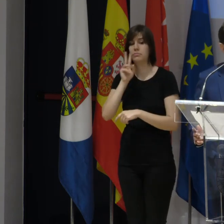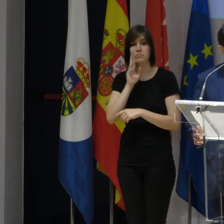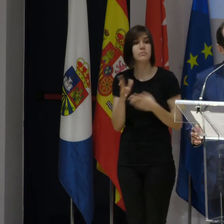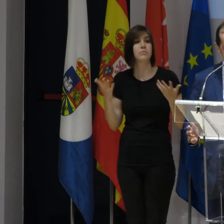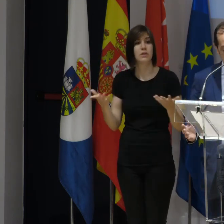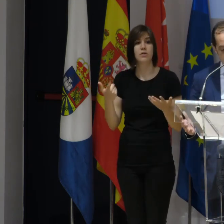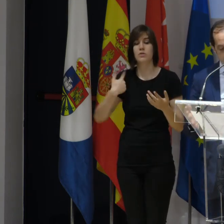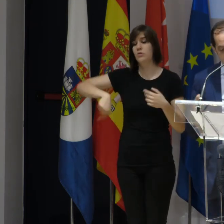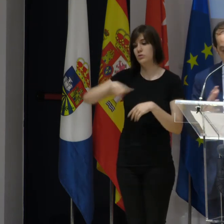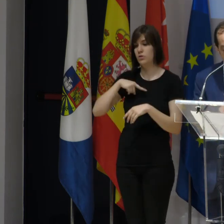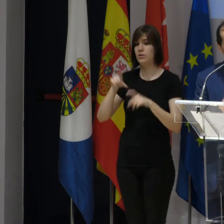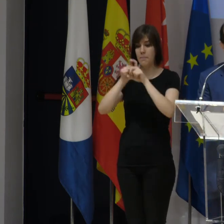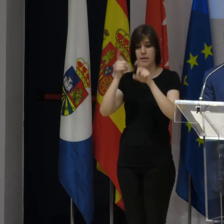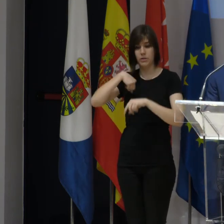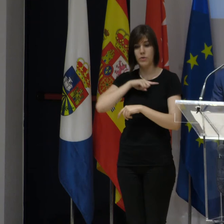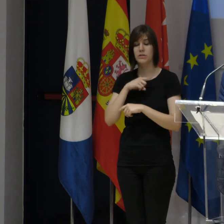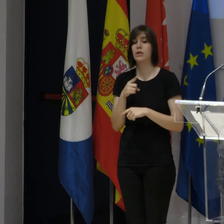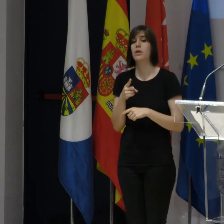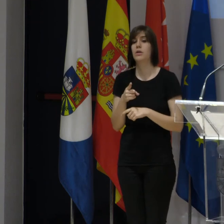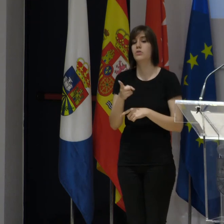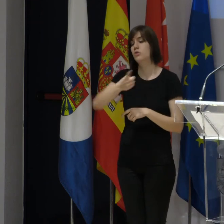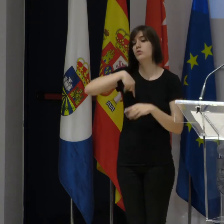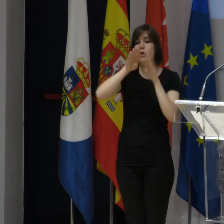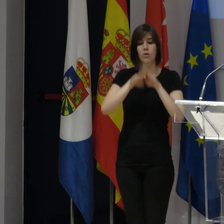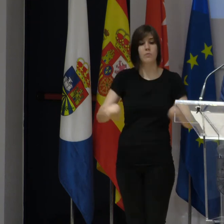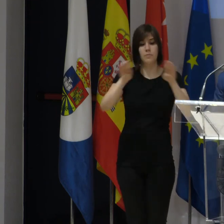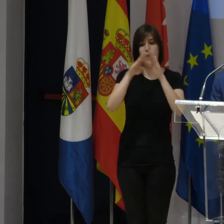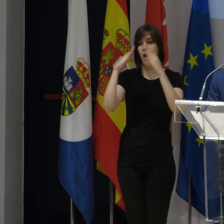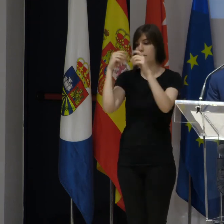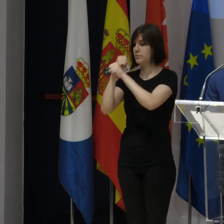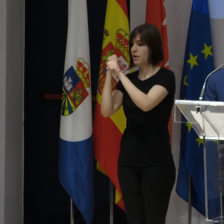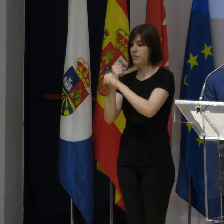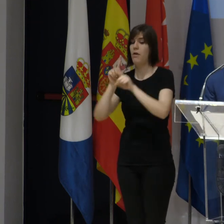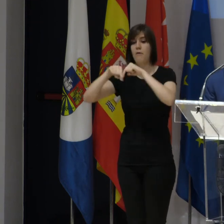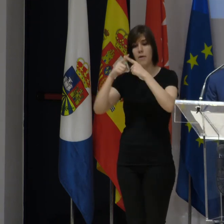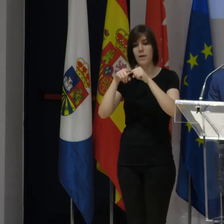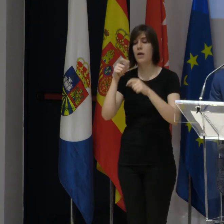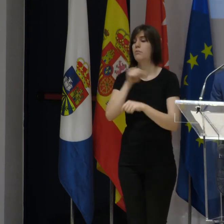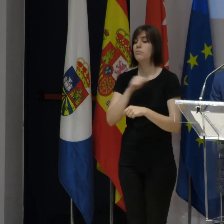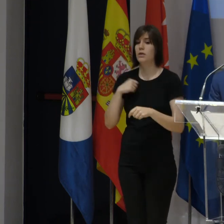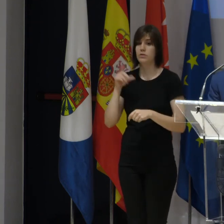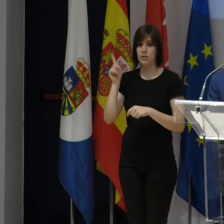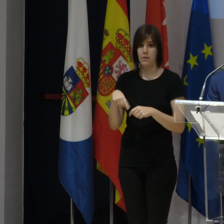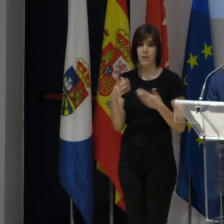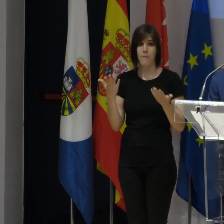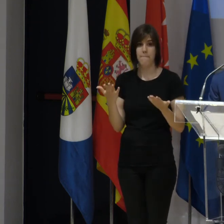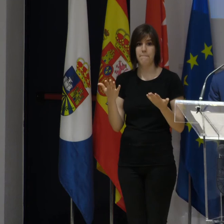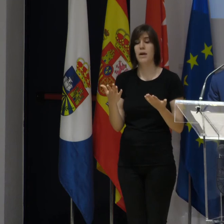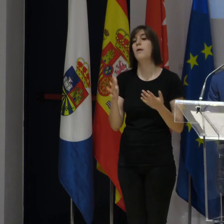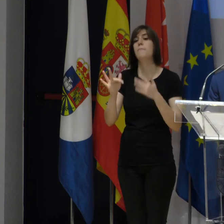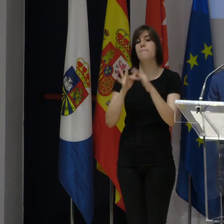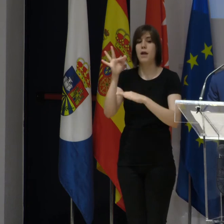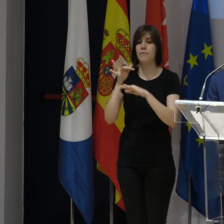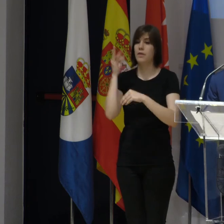Nosotros, como Asepello, somos conocedores que promover la igualdad y la conciliación de la vida familiar y personal en las organizaciones proporciona beneficios